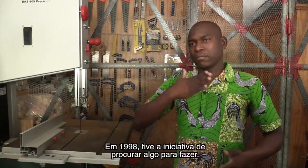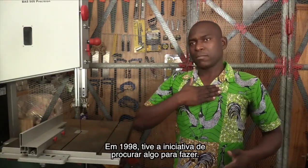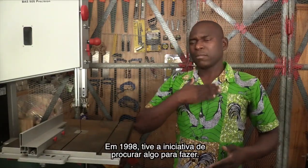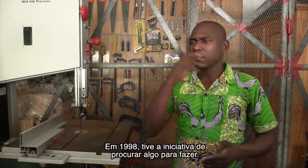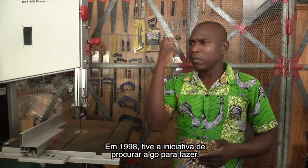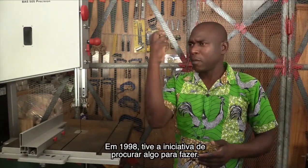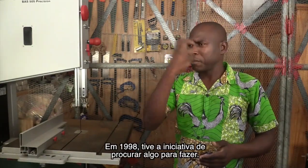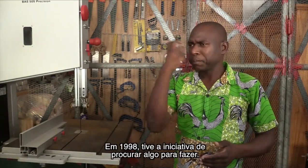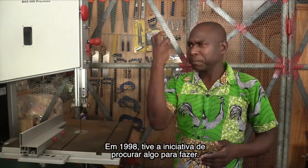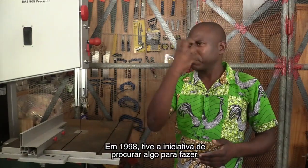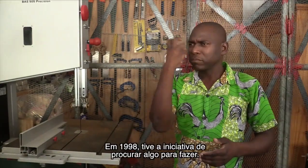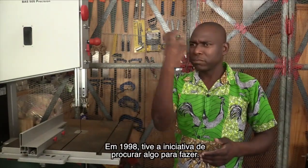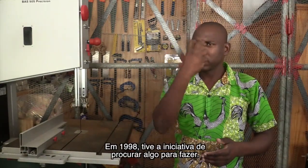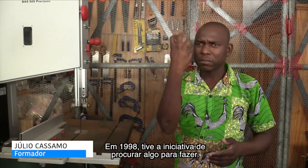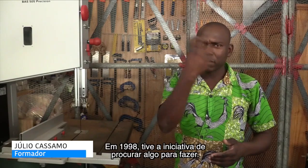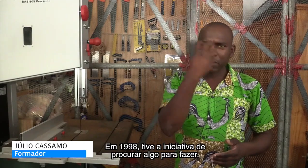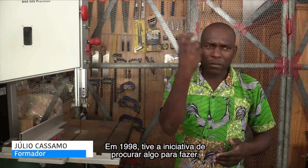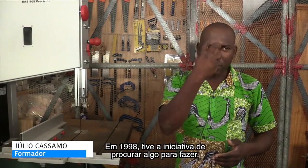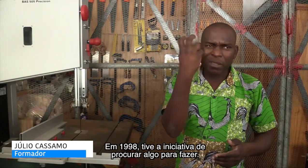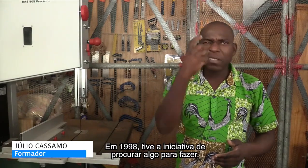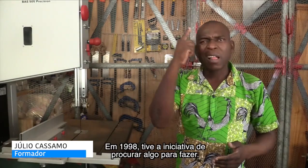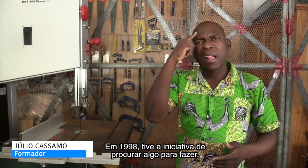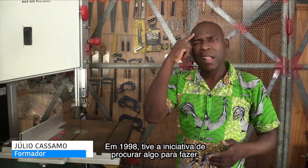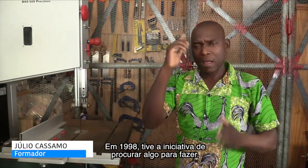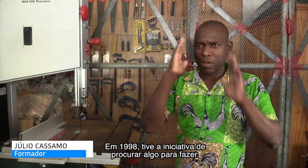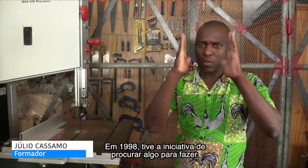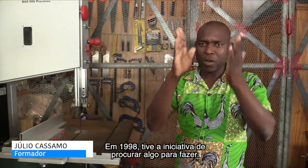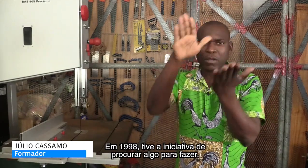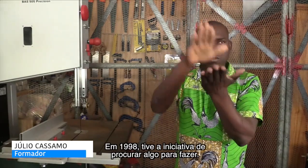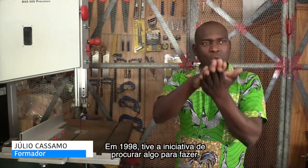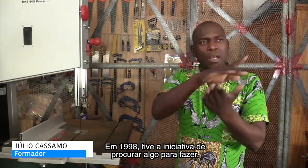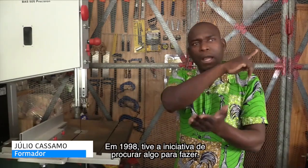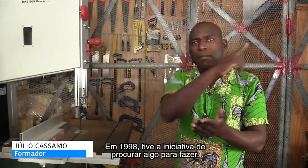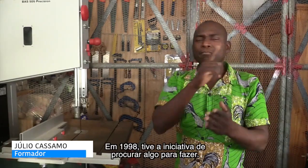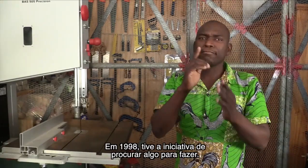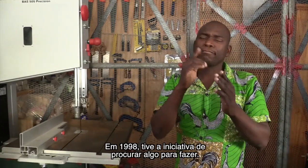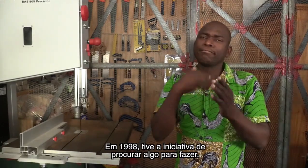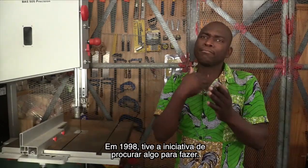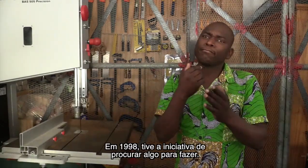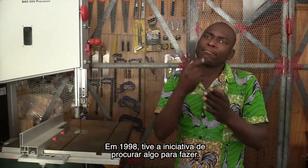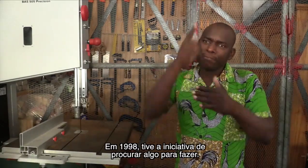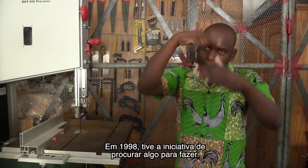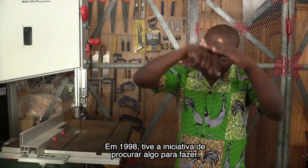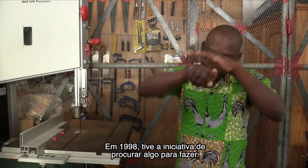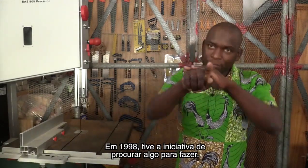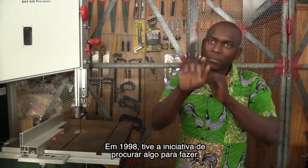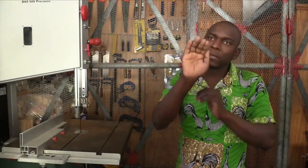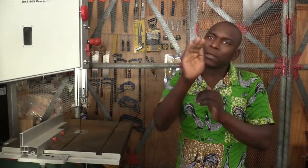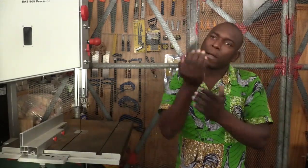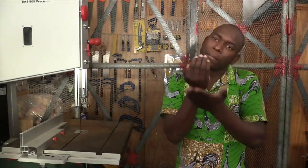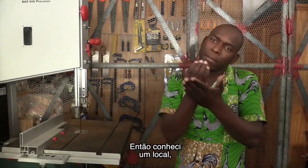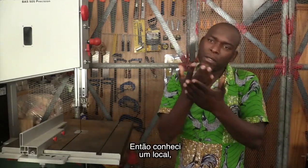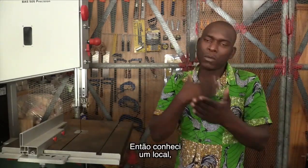Em 1998 Tive a iniciativa de procurar algo para fazer